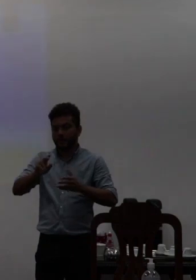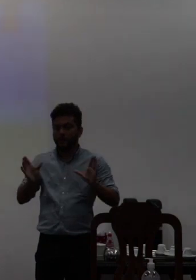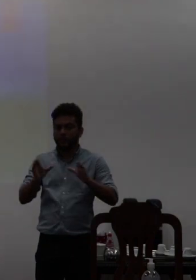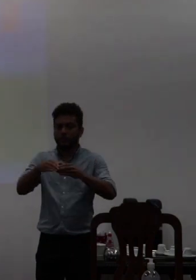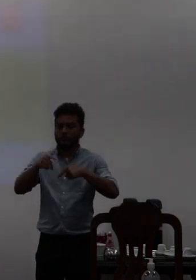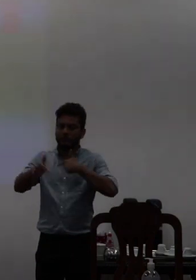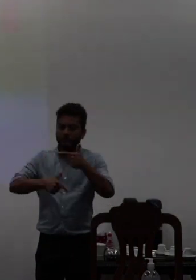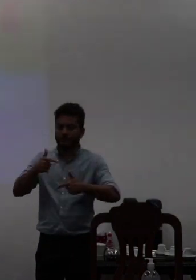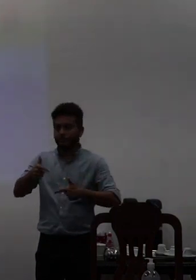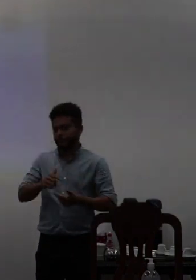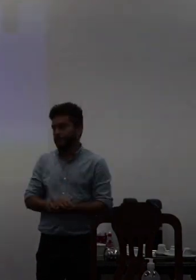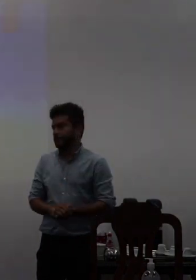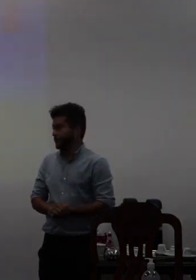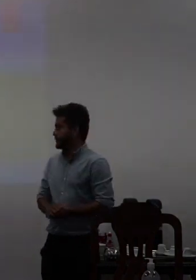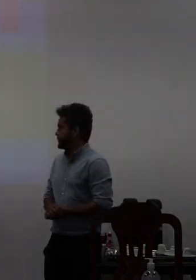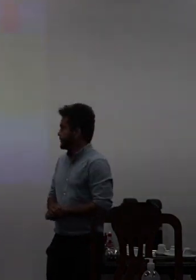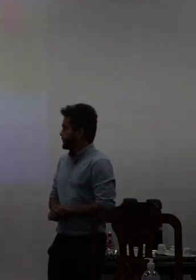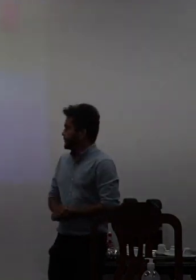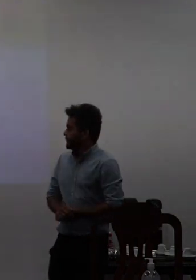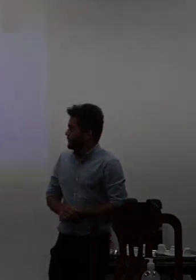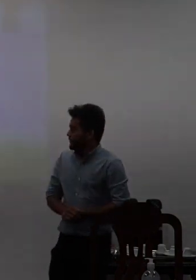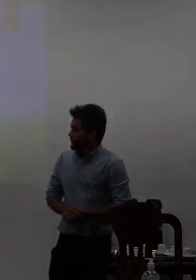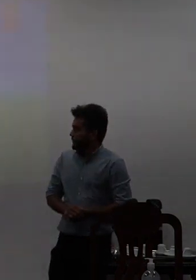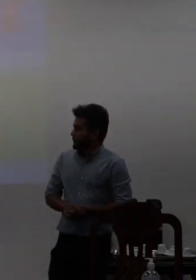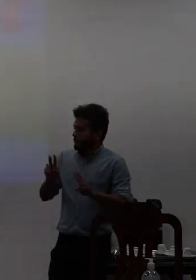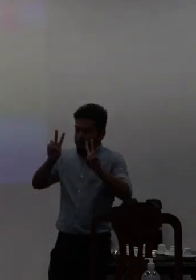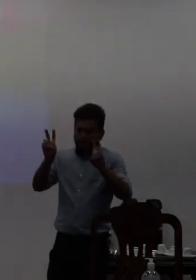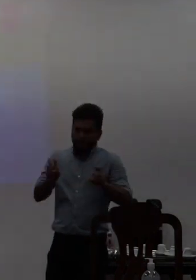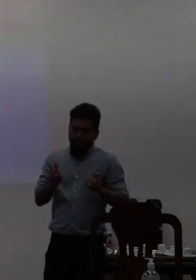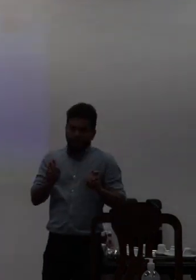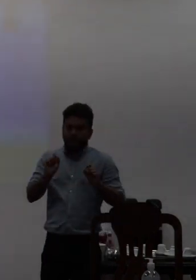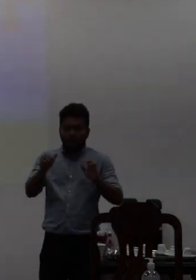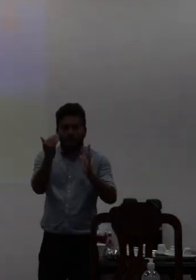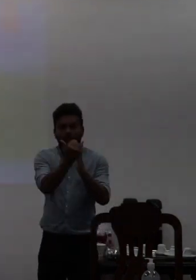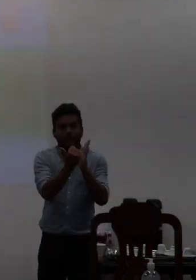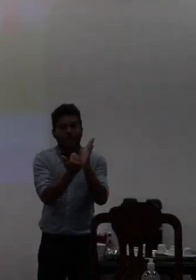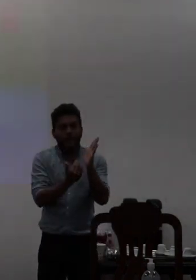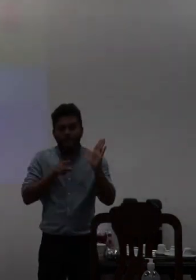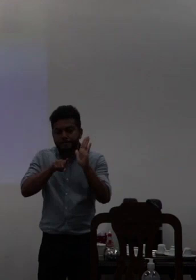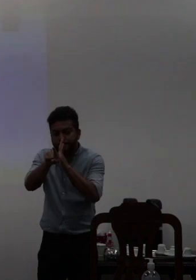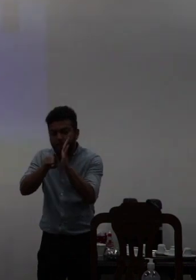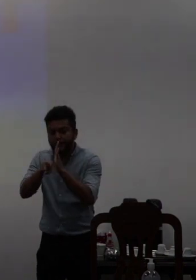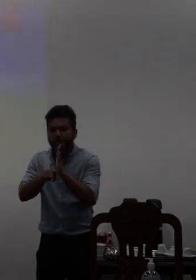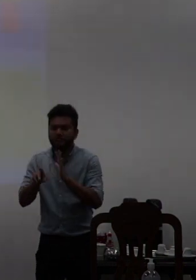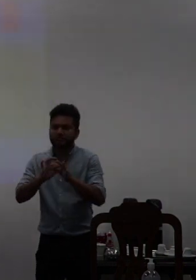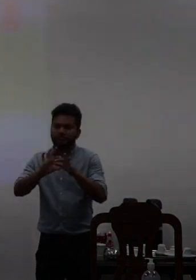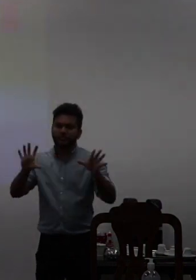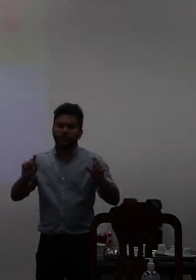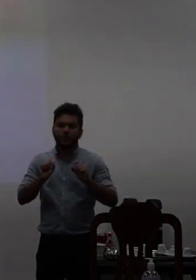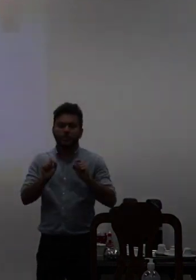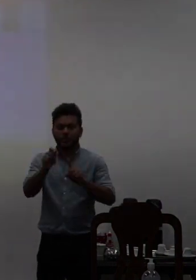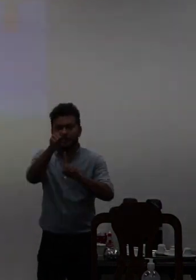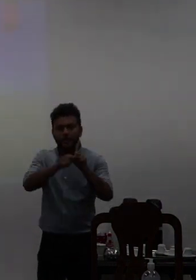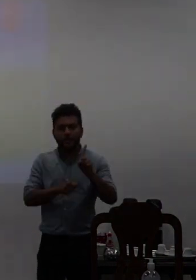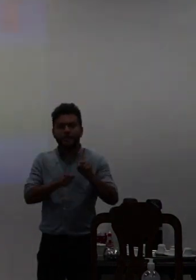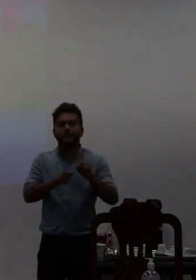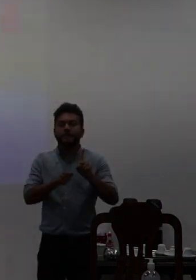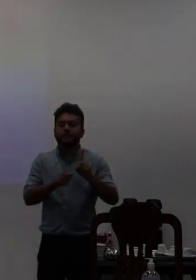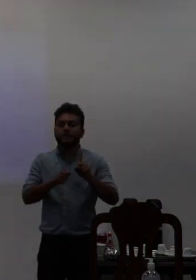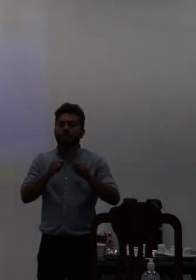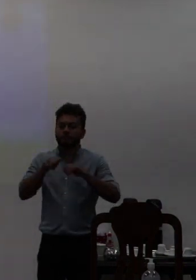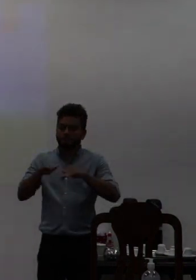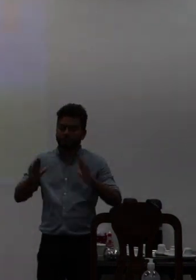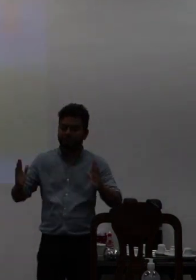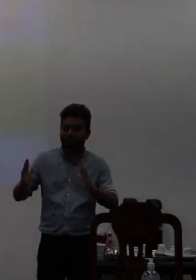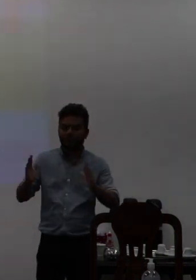trabalho e aí com relação ao questionário o questionário ele ficou disponível durante todo o mês de setembro qual a